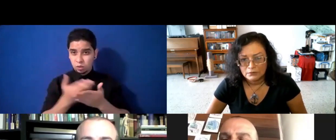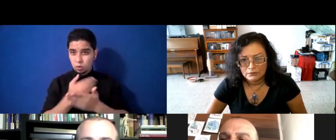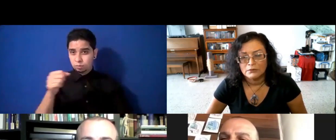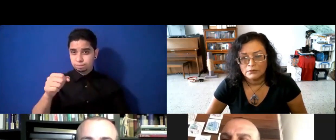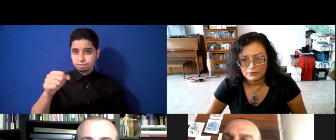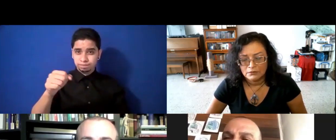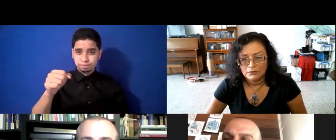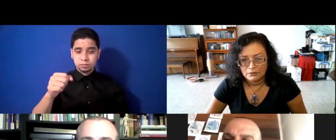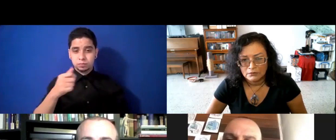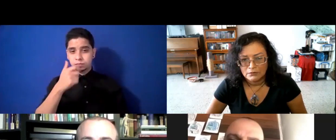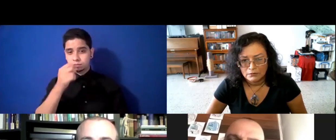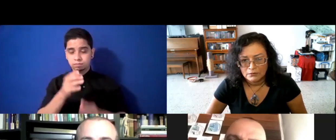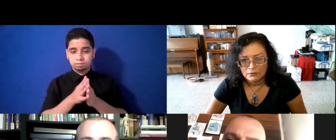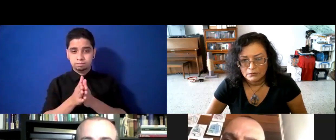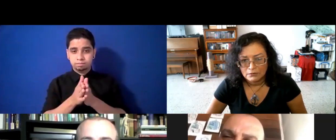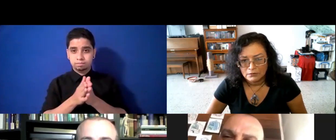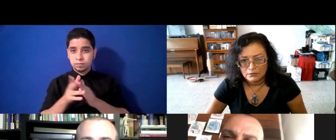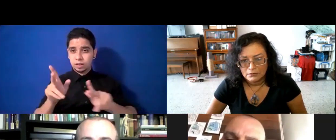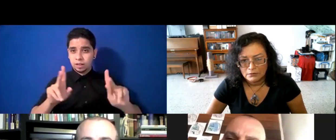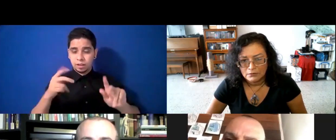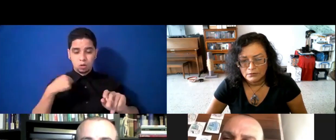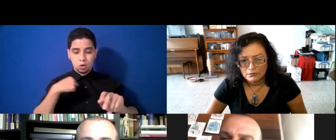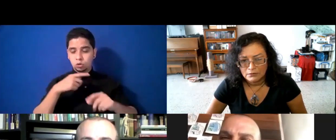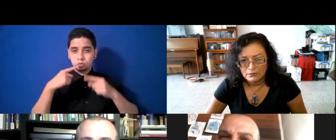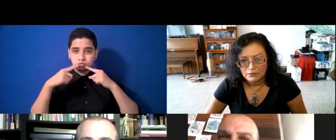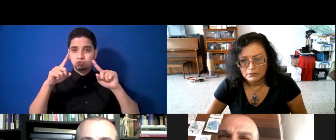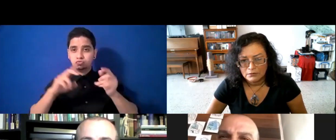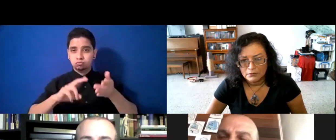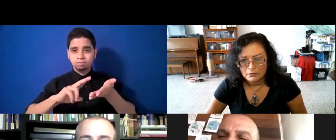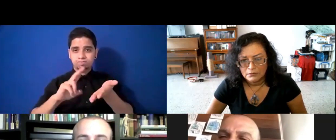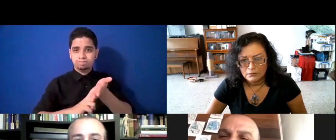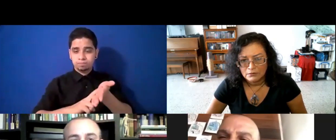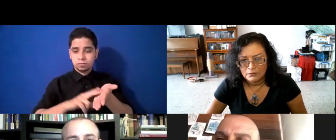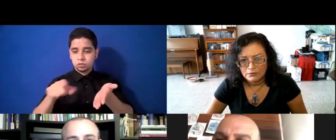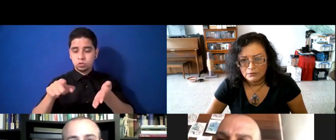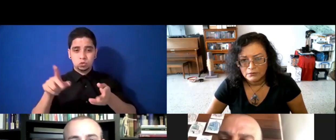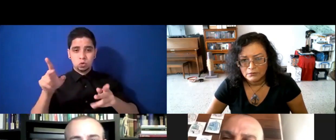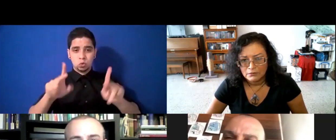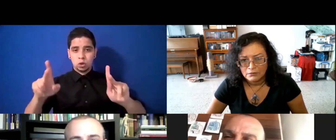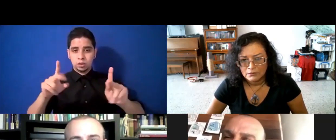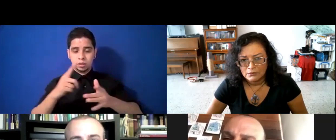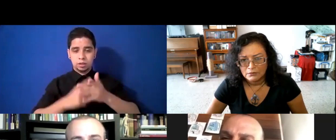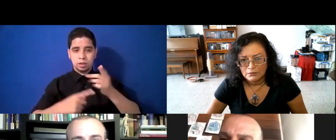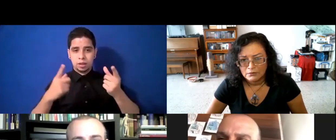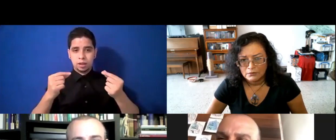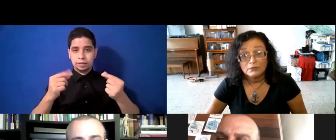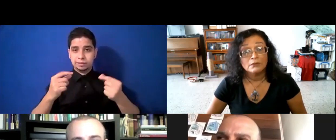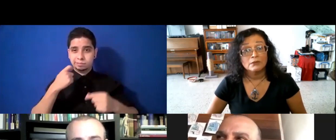Interesantemente, las personas que hemos podido conseguir, pues, son personas que recién se han graduado. Y es